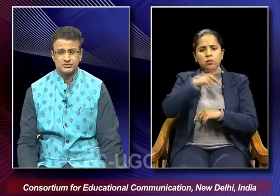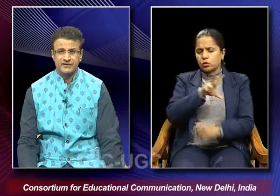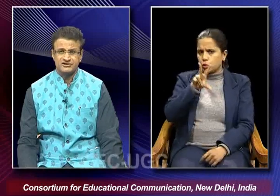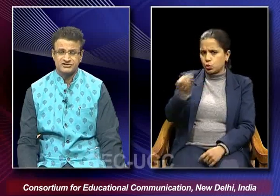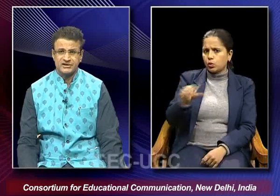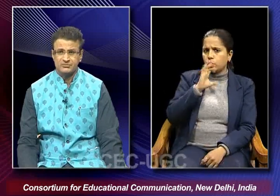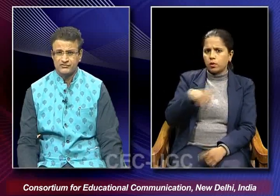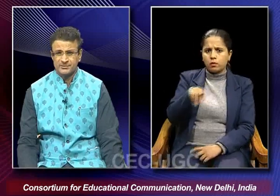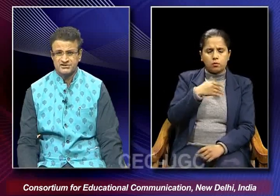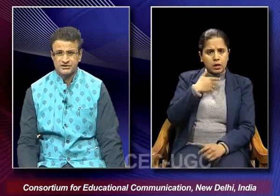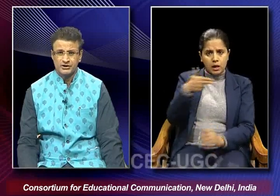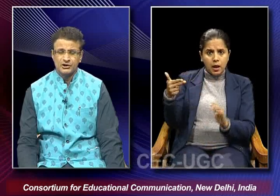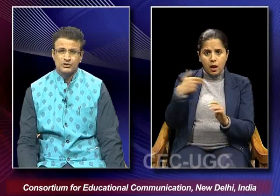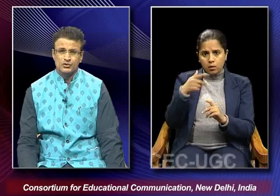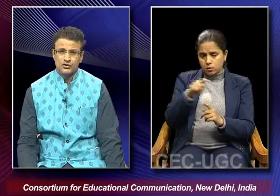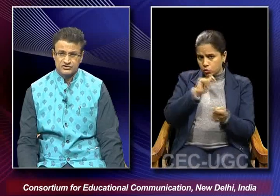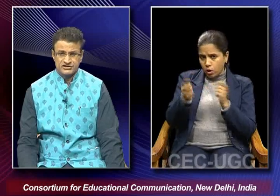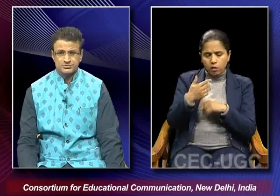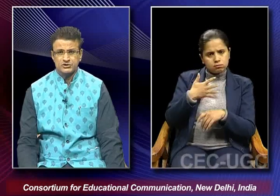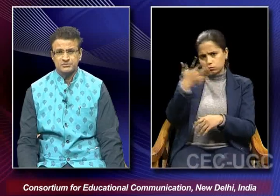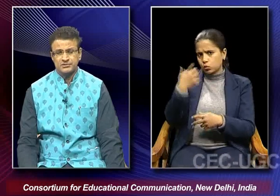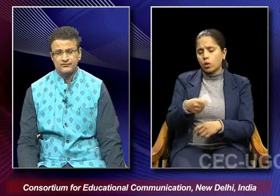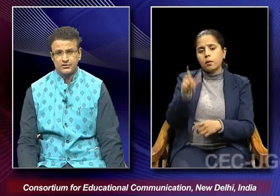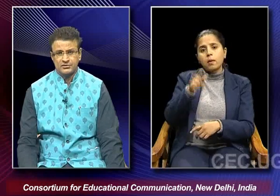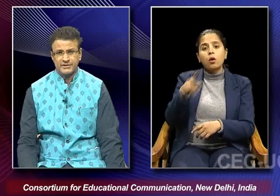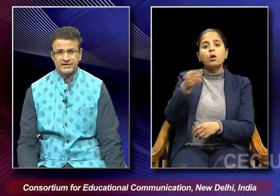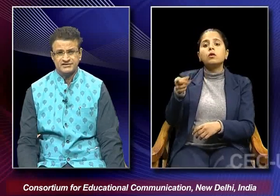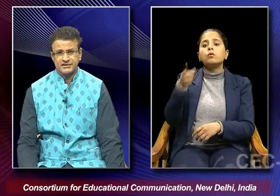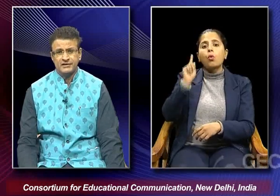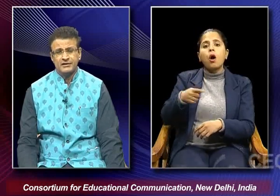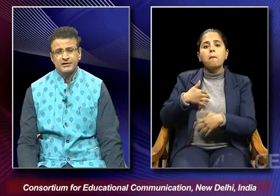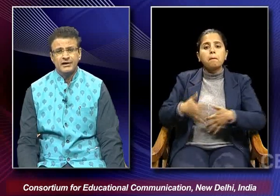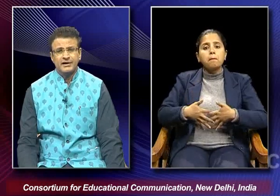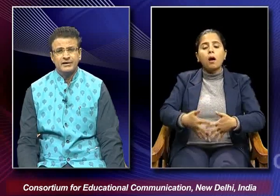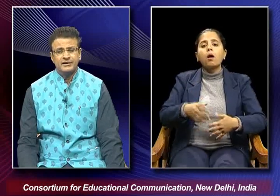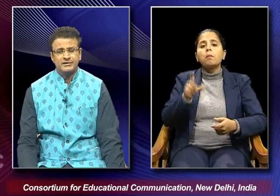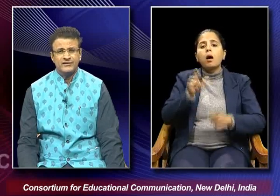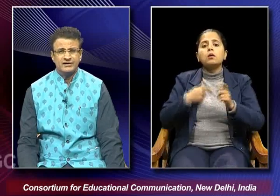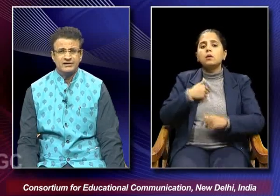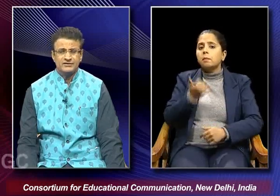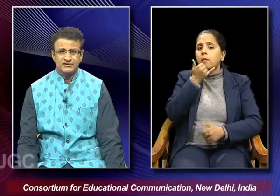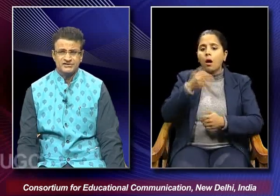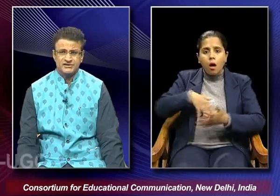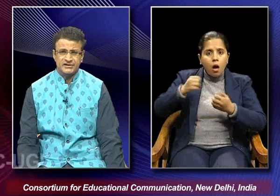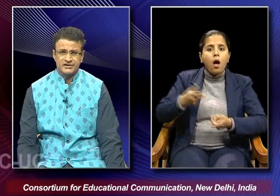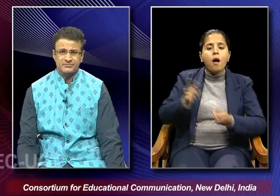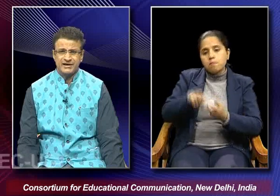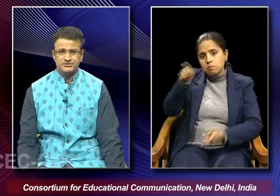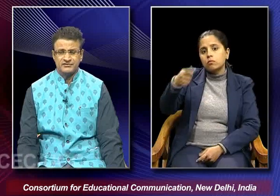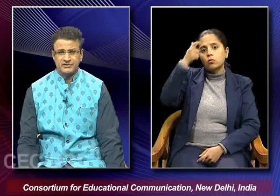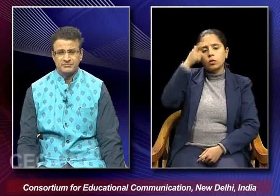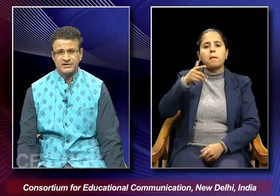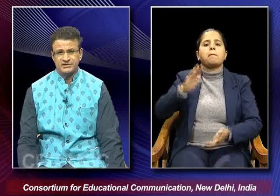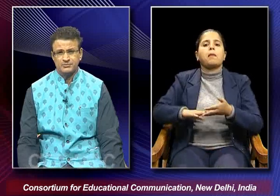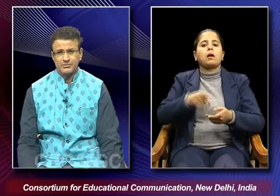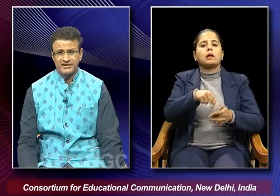to divulge the name of the person who was responsible for her pregnancy and finally we see that the marriage